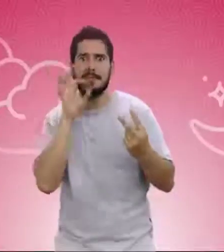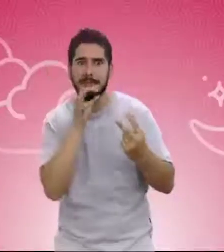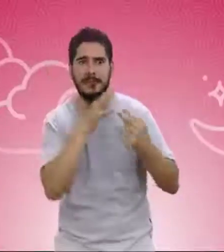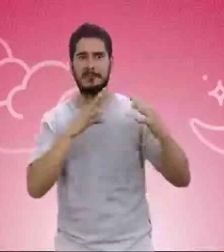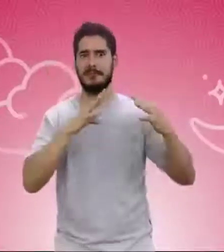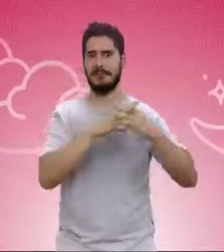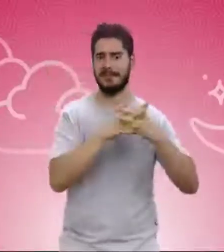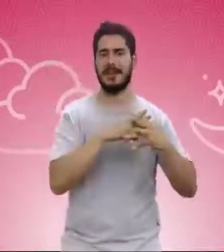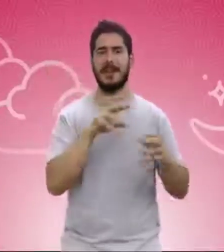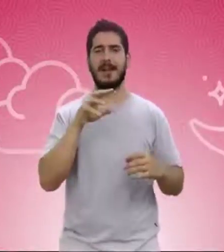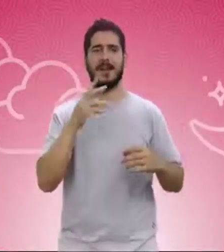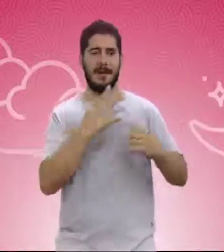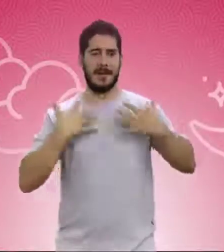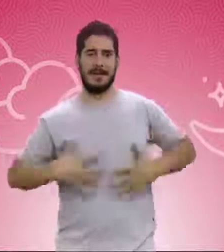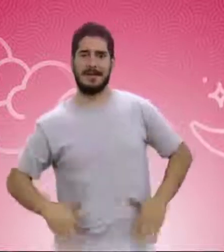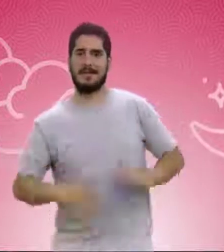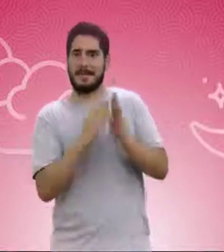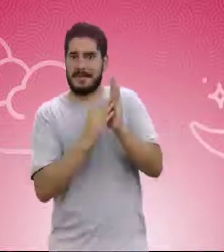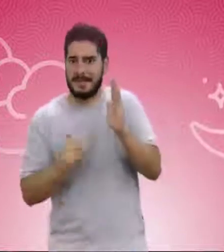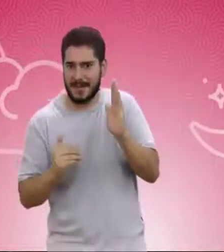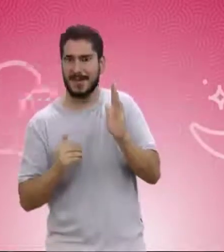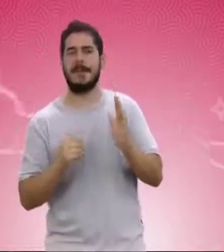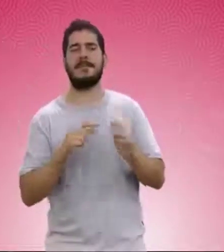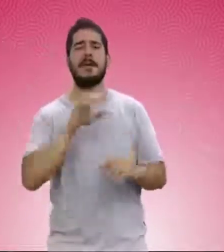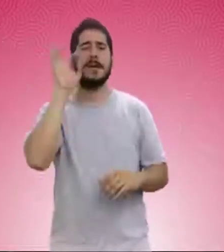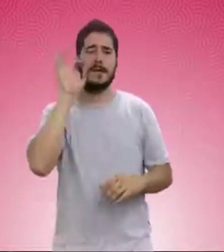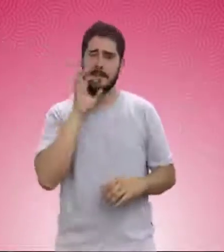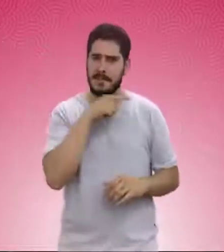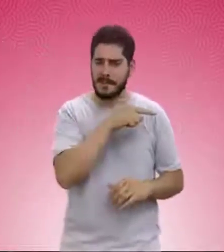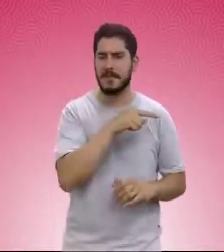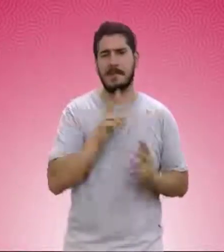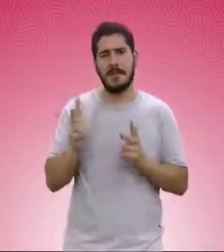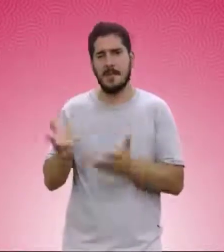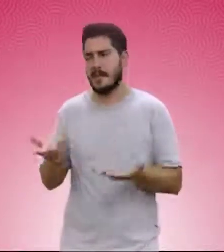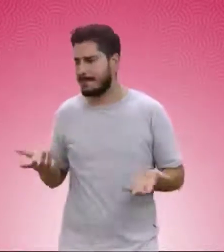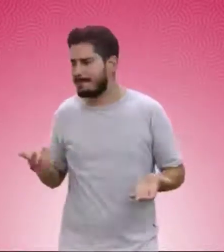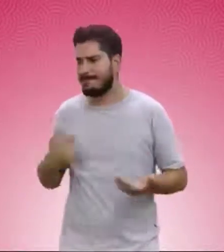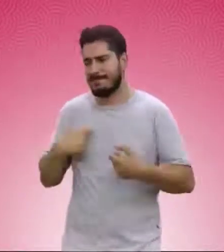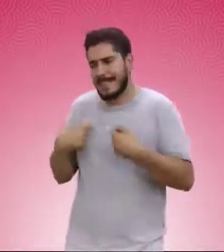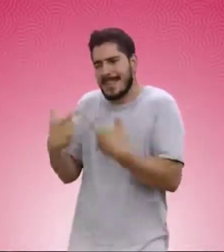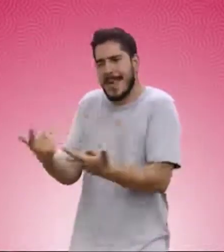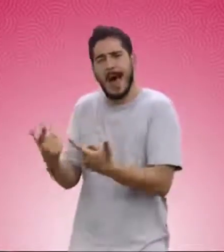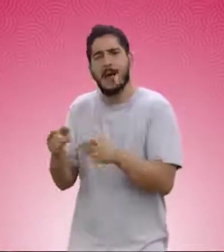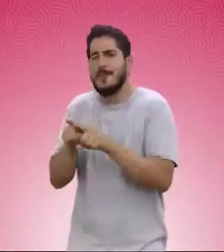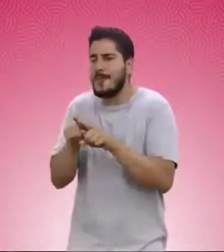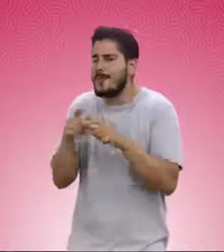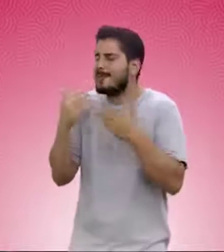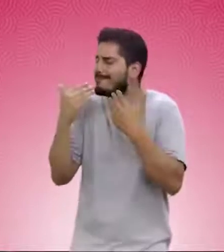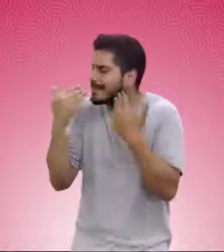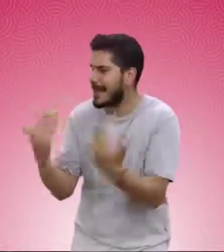Las dos vestidas de blanco. Y Yacyl le dice, ¿qué te podemos dar para agradecerte? Mira, cuando vos